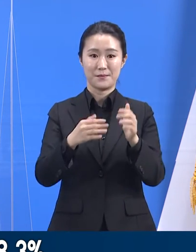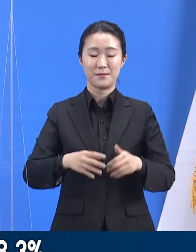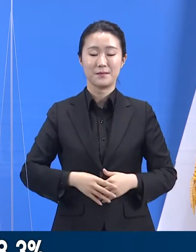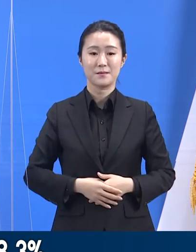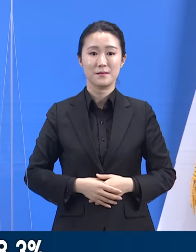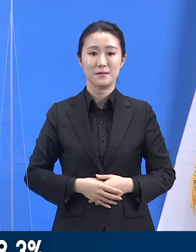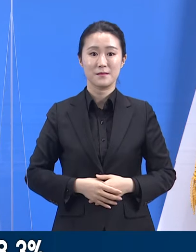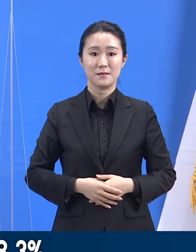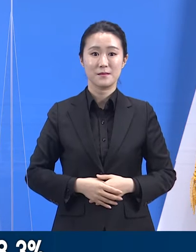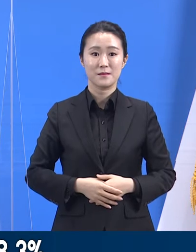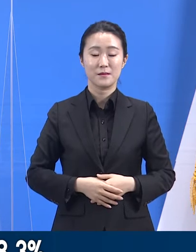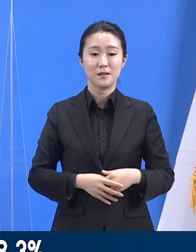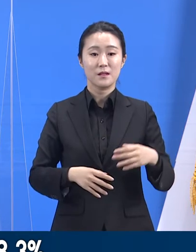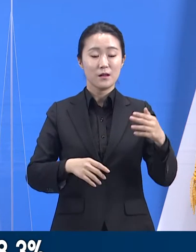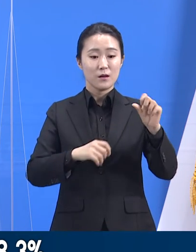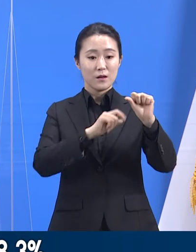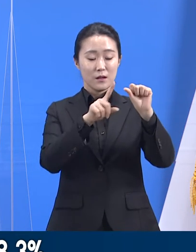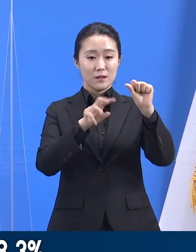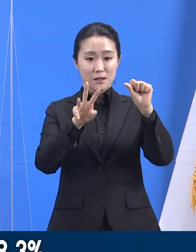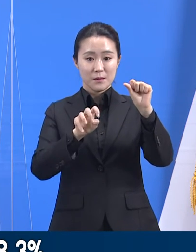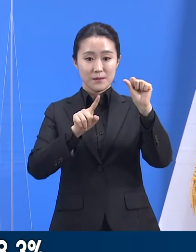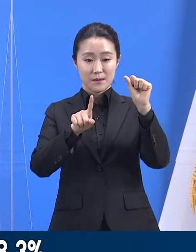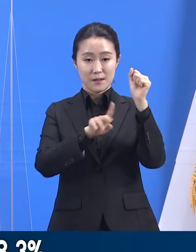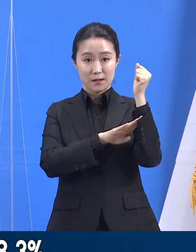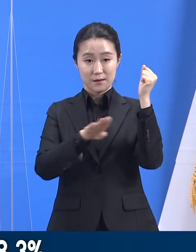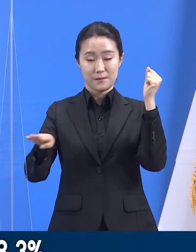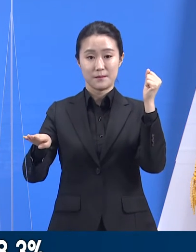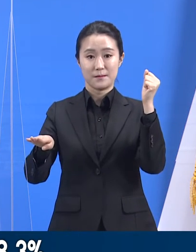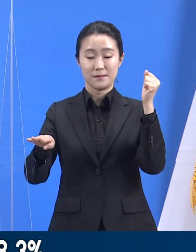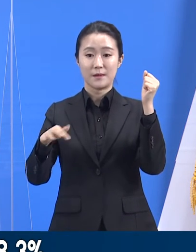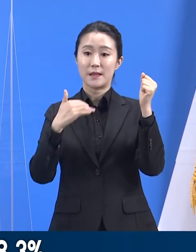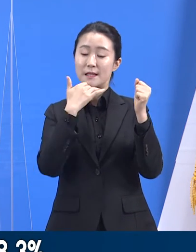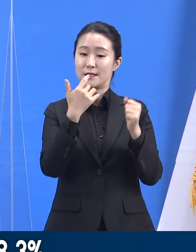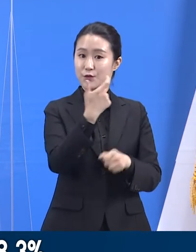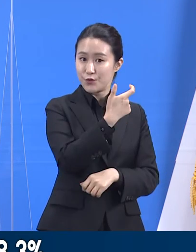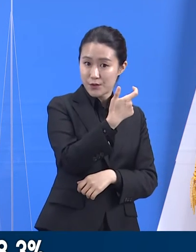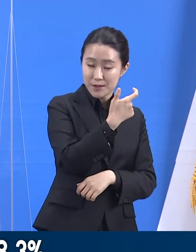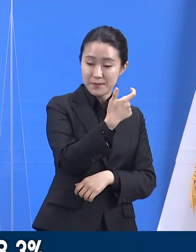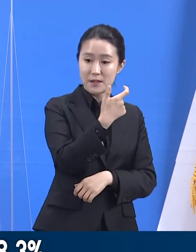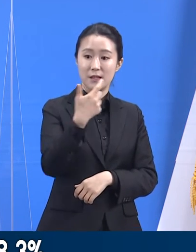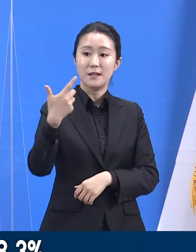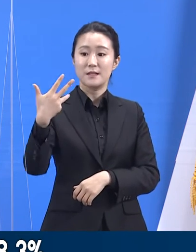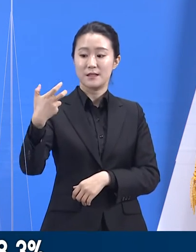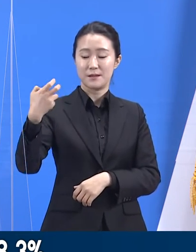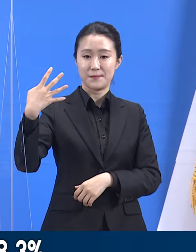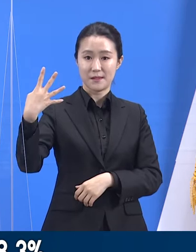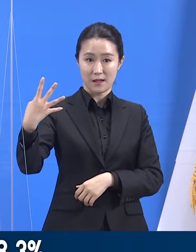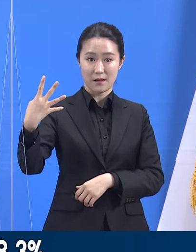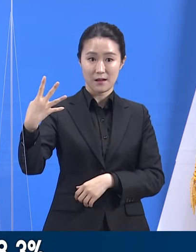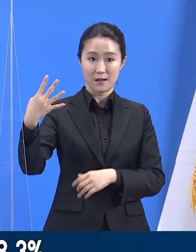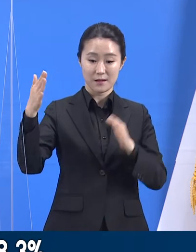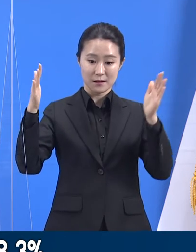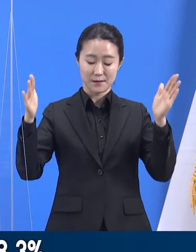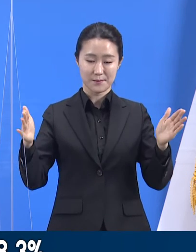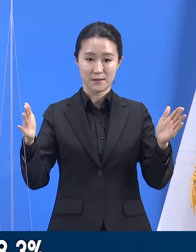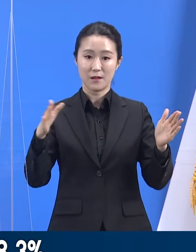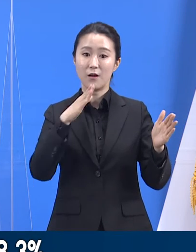31일 18시 기준 60세에서 74세 사이 고령층의